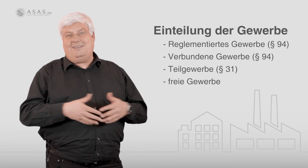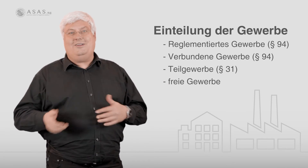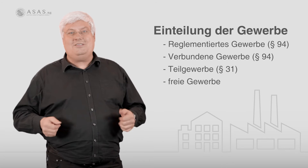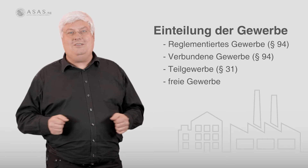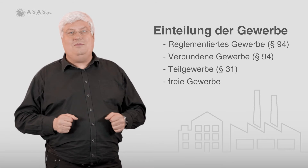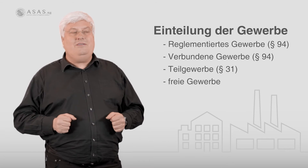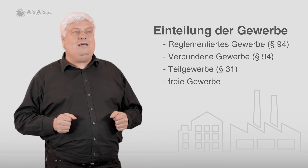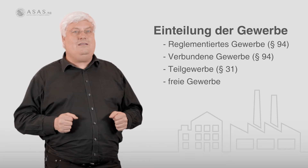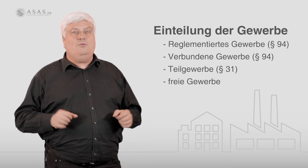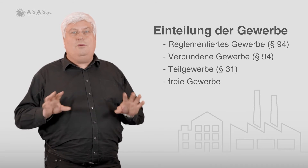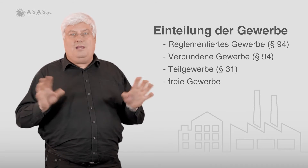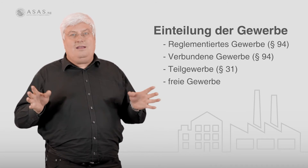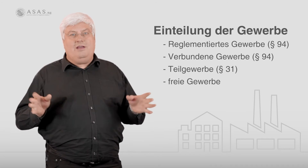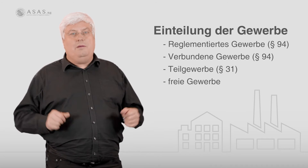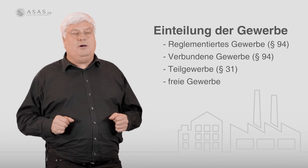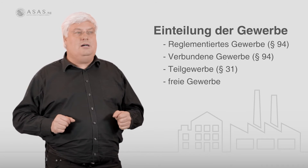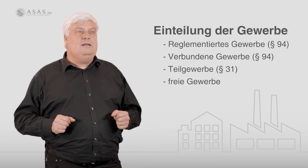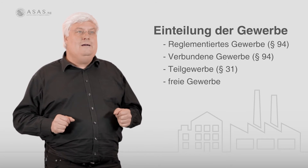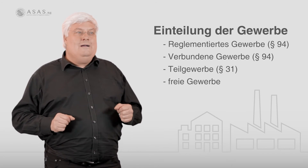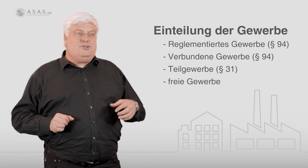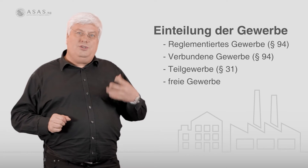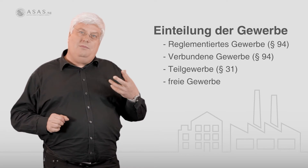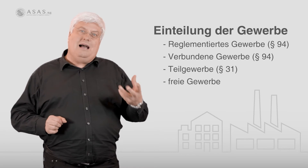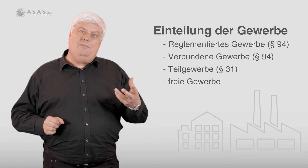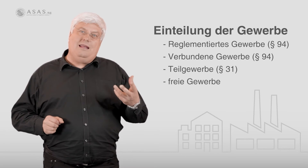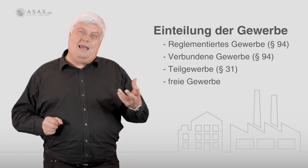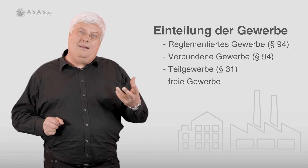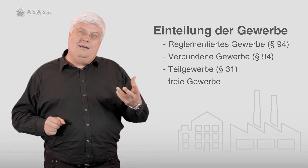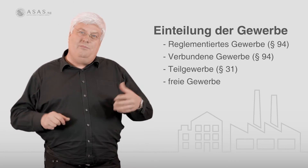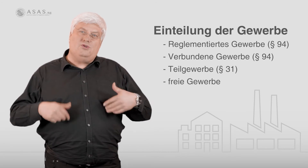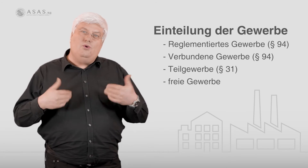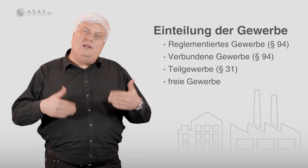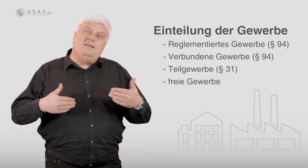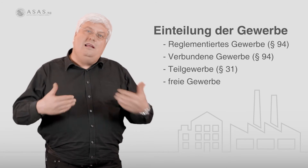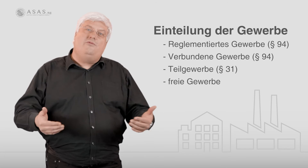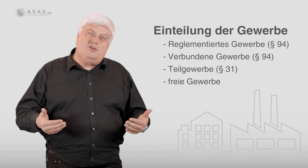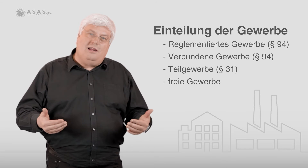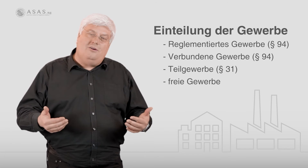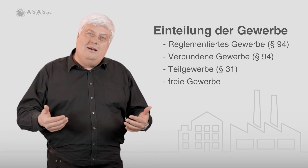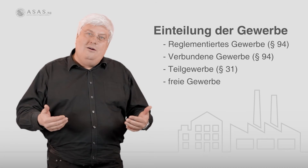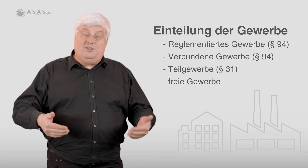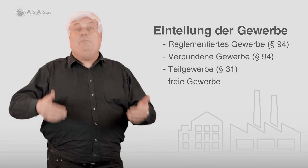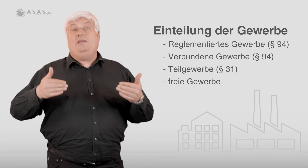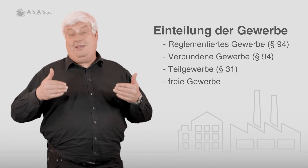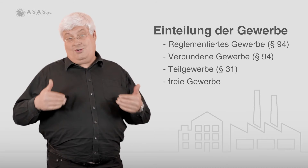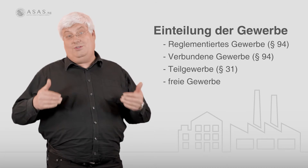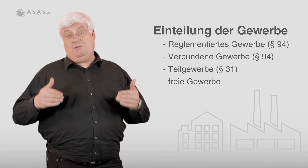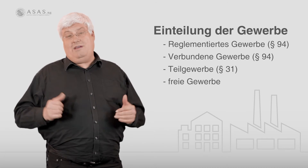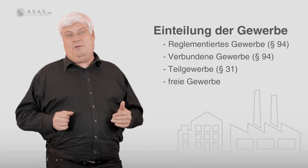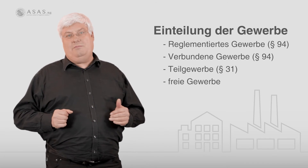der dann ausgenommen wäre, der überhaupt kein Gewerbe braucht, sondern im Rahmen einer persönlichen Hilfestellung. Und dann bin ich ja schon im gewerblichen